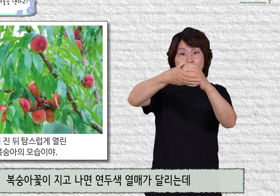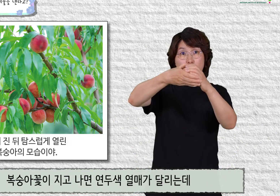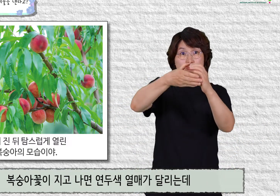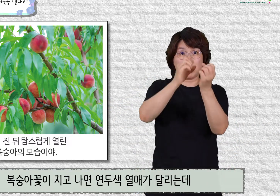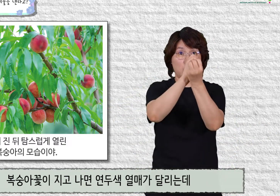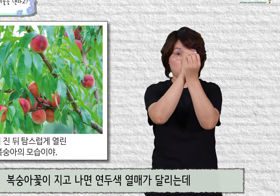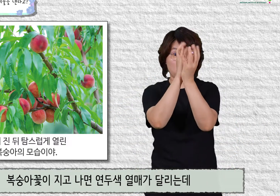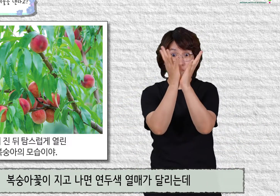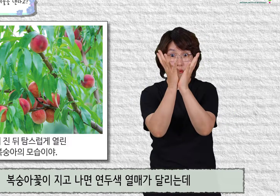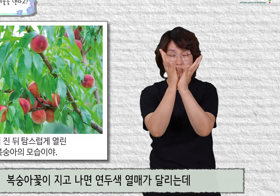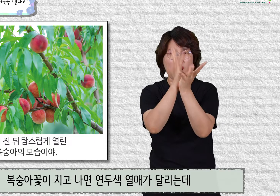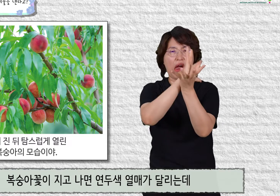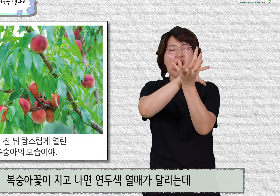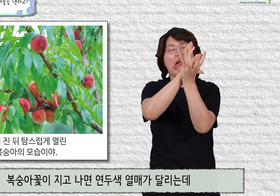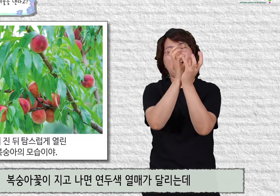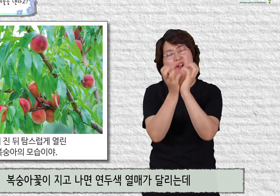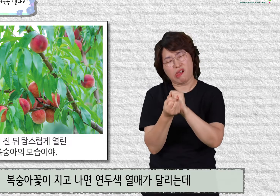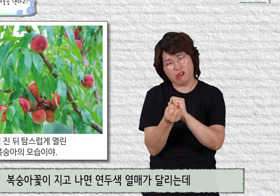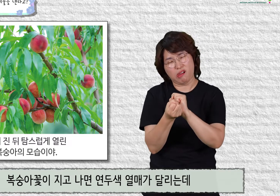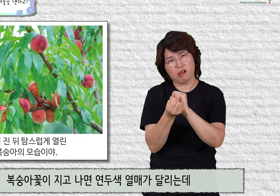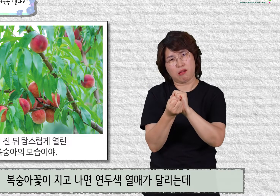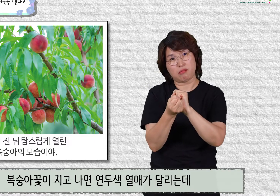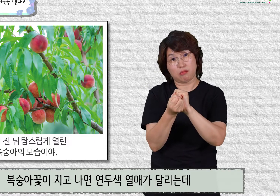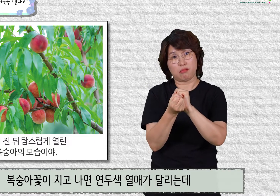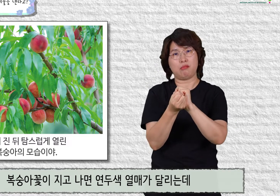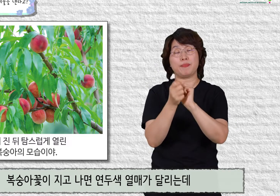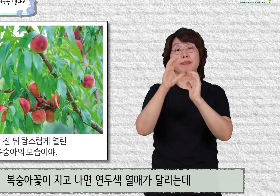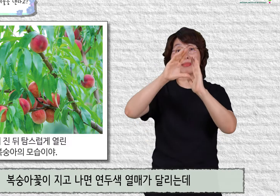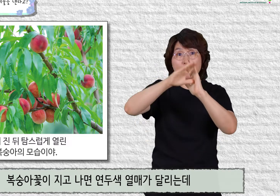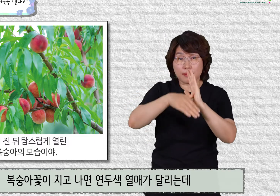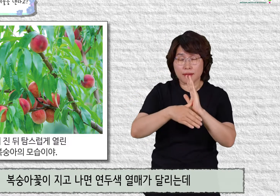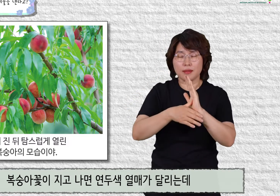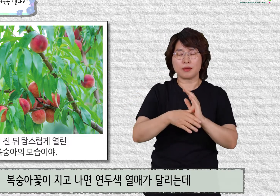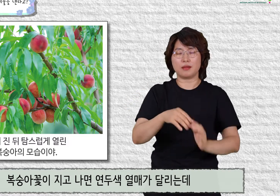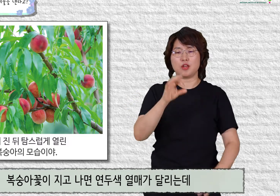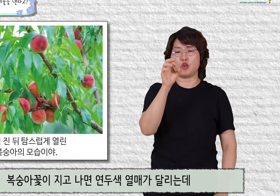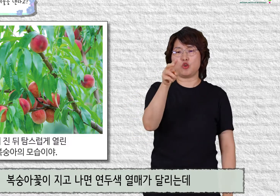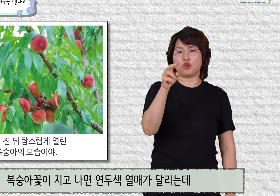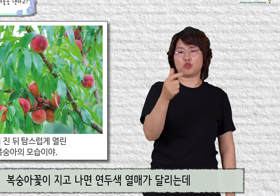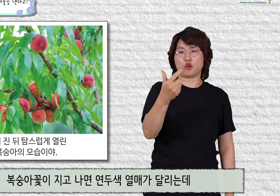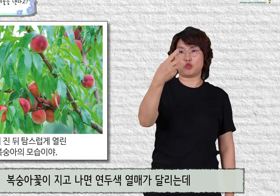복숭아 꽃이 지고 나면 연두색 열매가 달리는데,